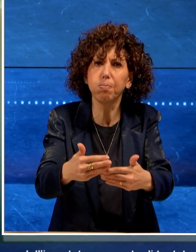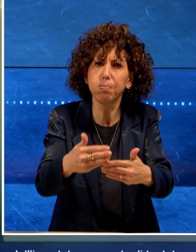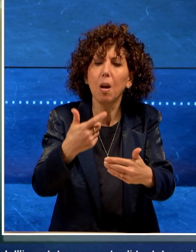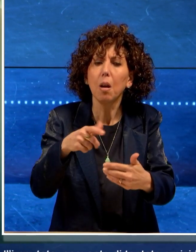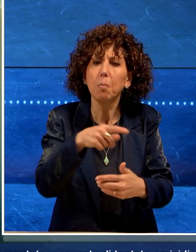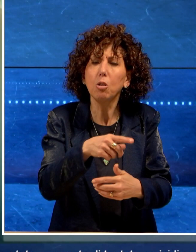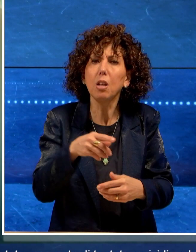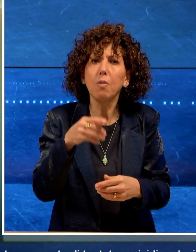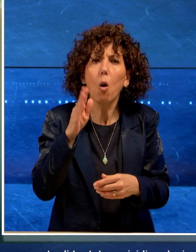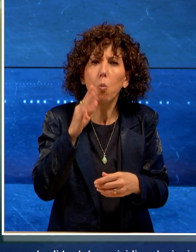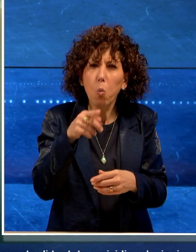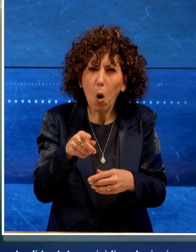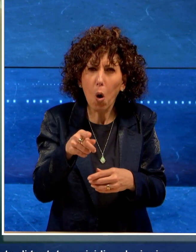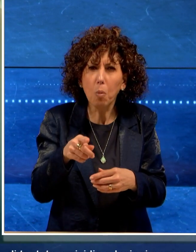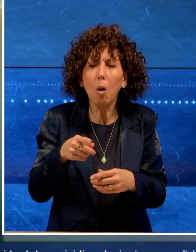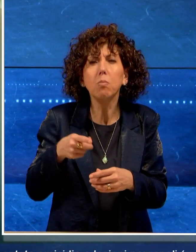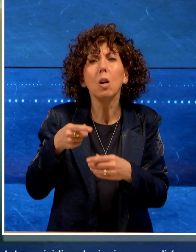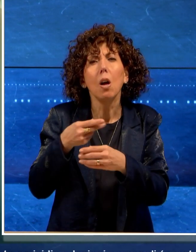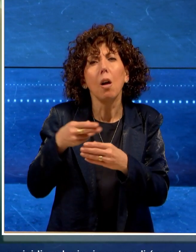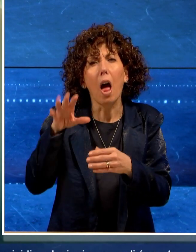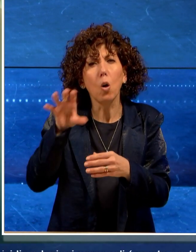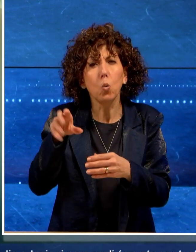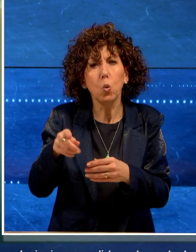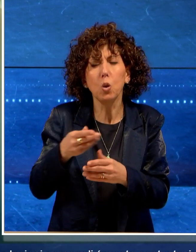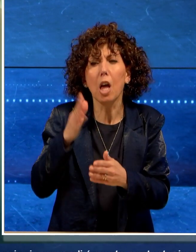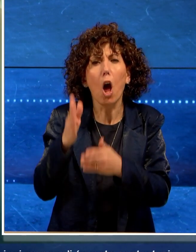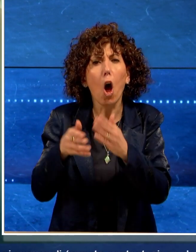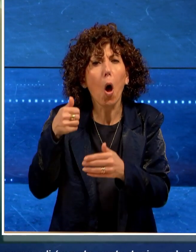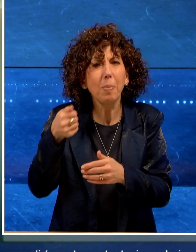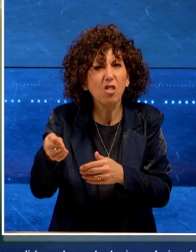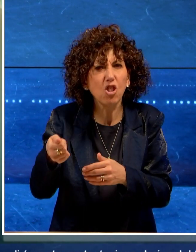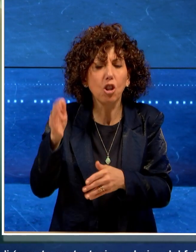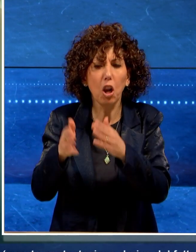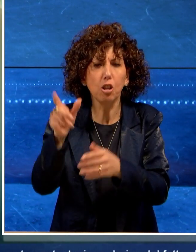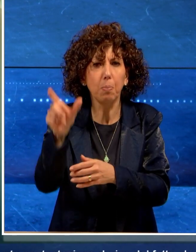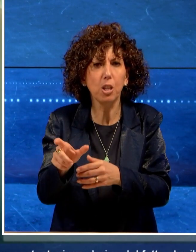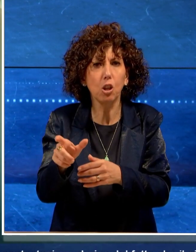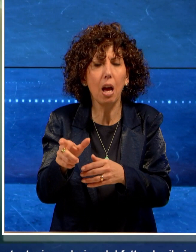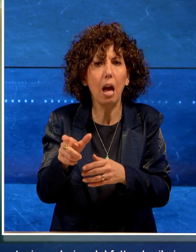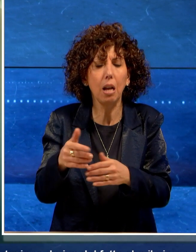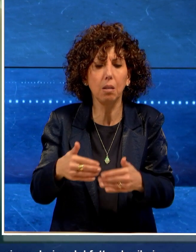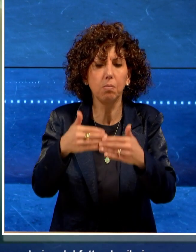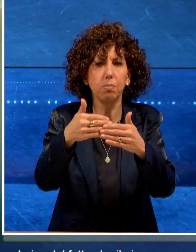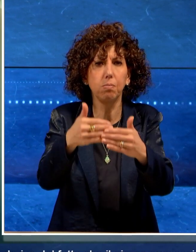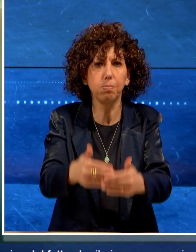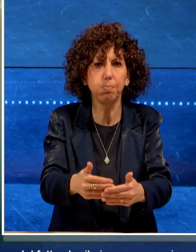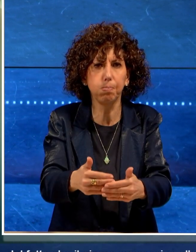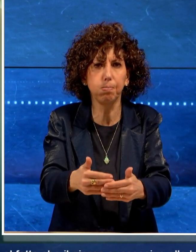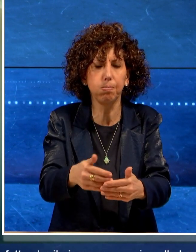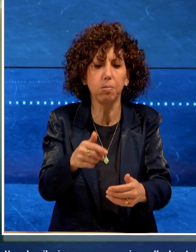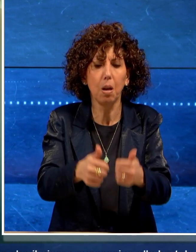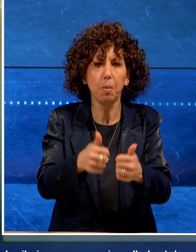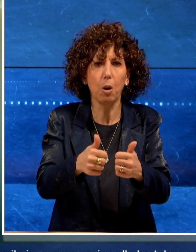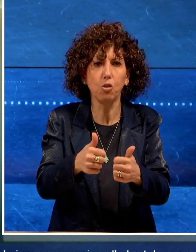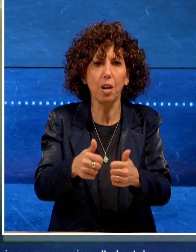accusato di tentato omicidio e lesioni personali ha fatto slittare l'udienza.